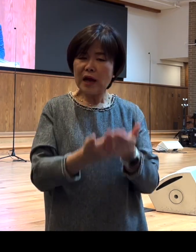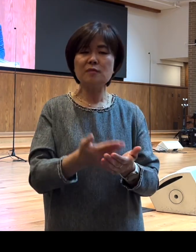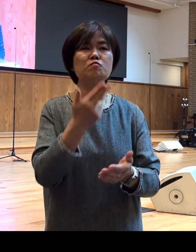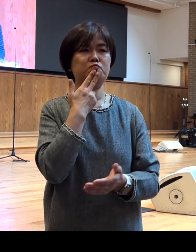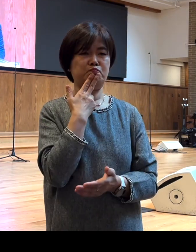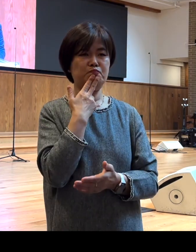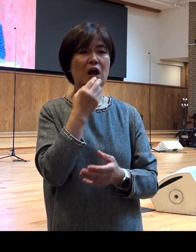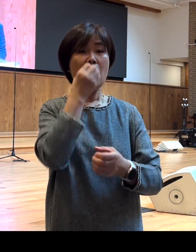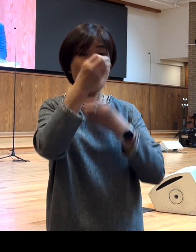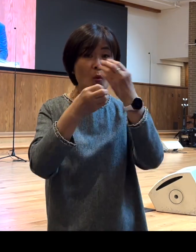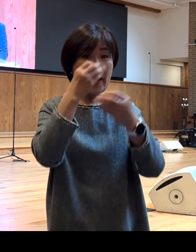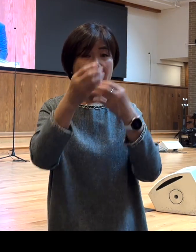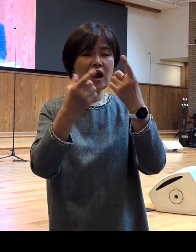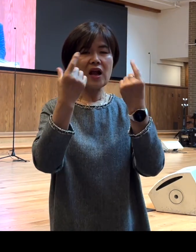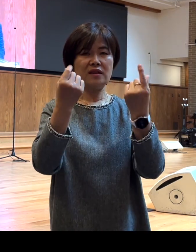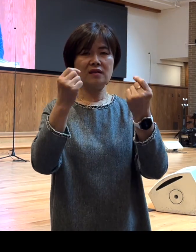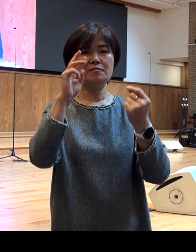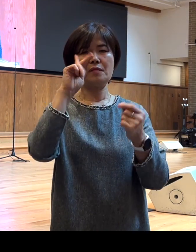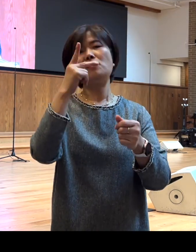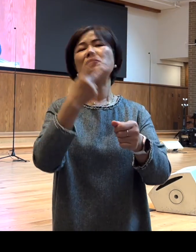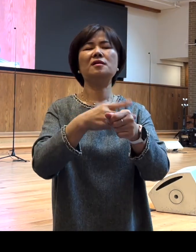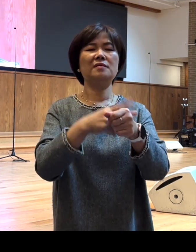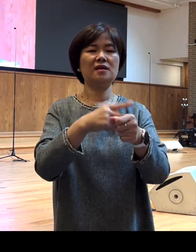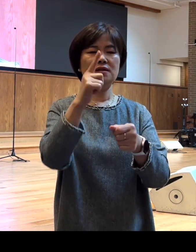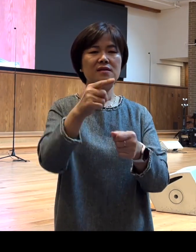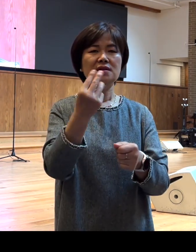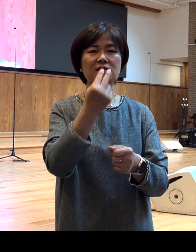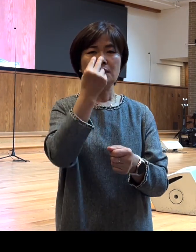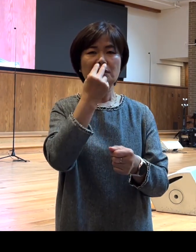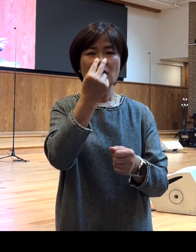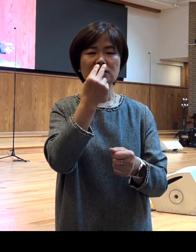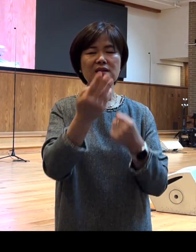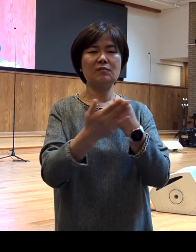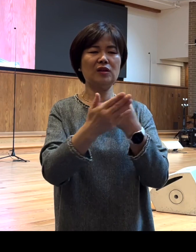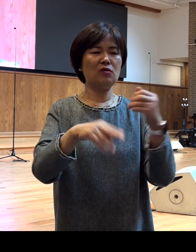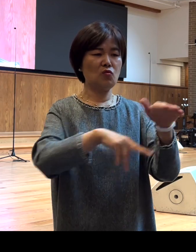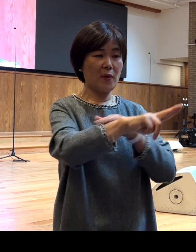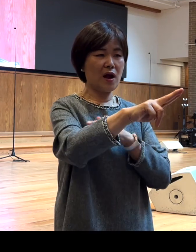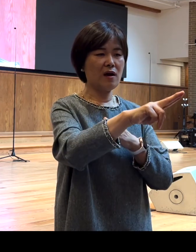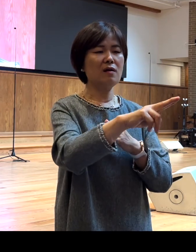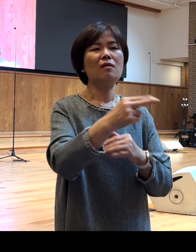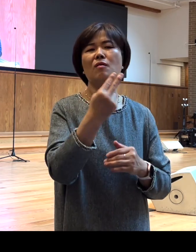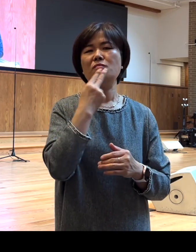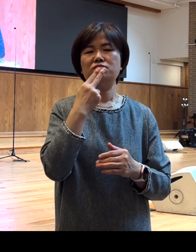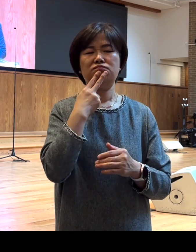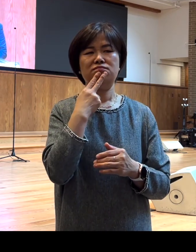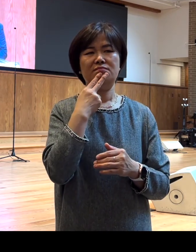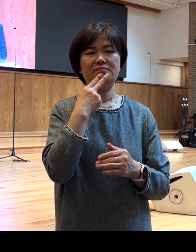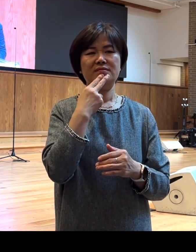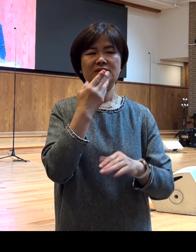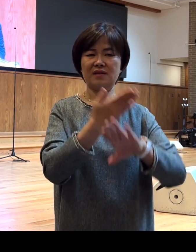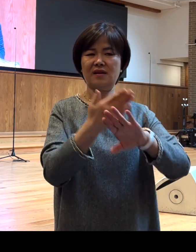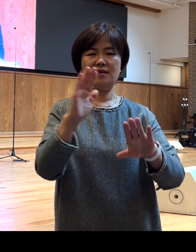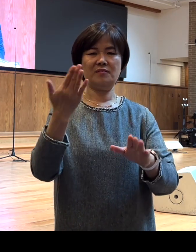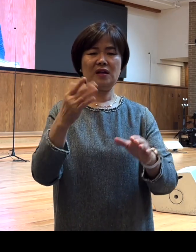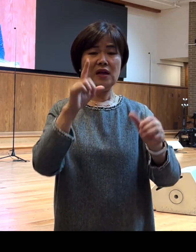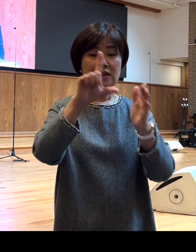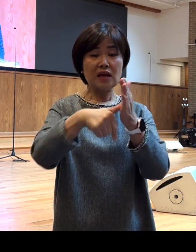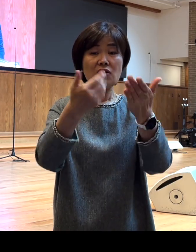고백했던 그 바울이 그럼 그 생명을 구걸하기 위해서 도망간 것이 아닙니다 그럼 때를 얻든지 못 얻든지 주의